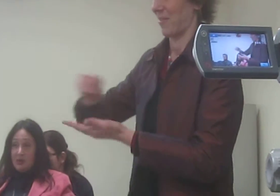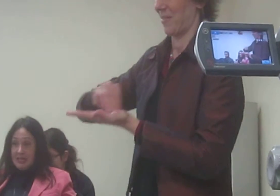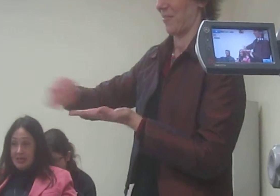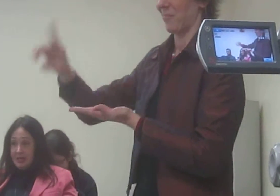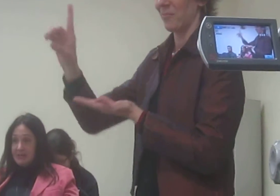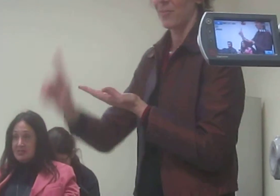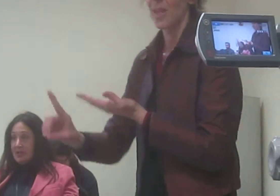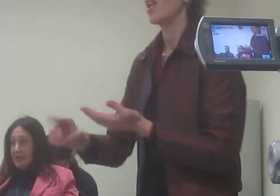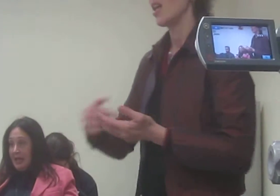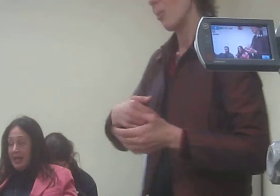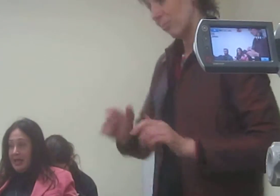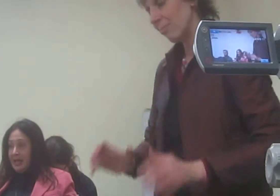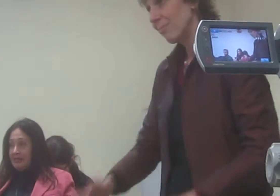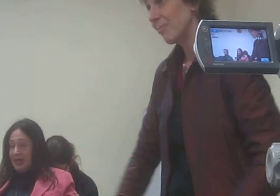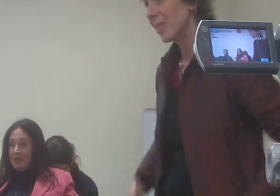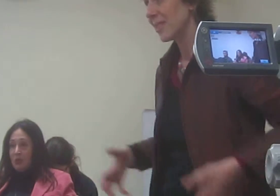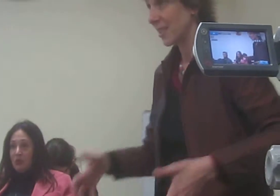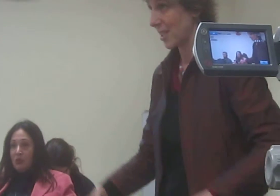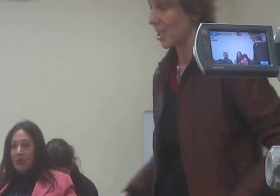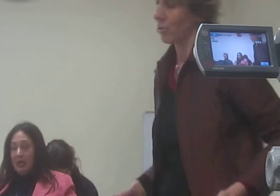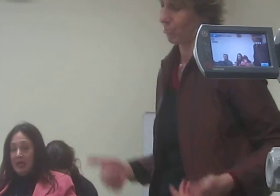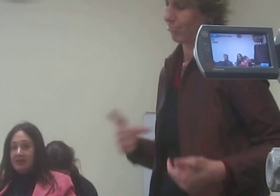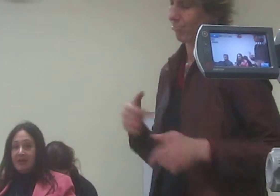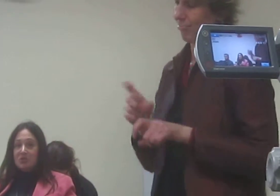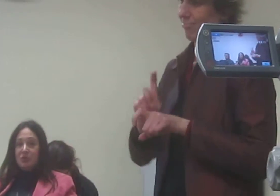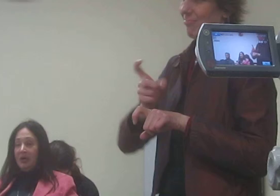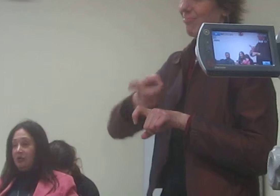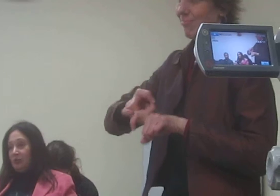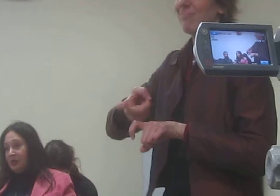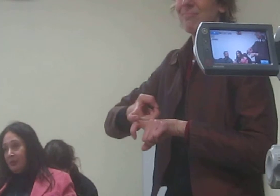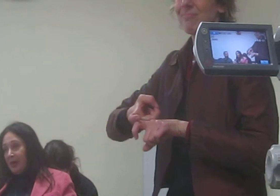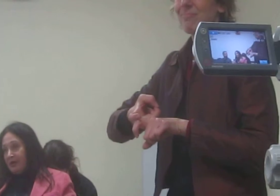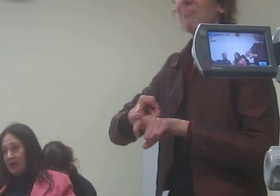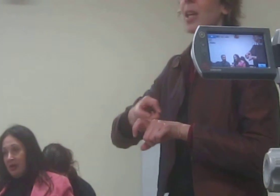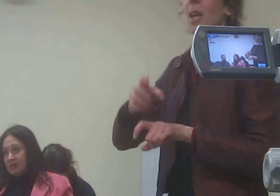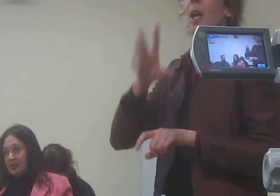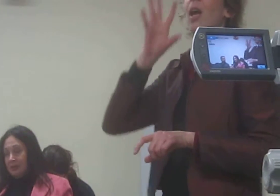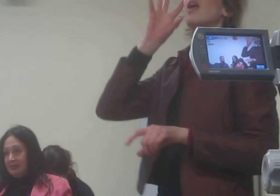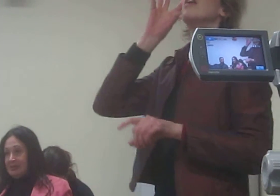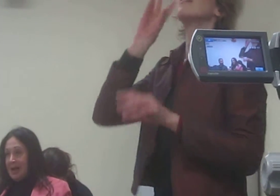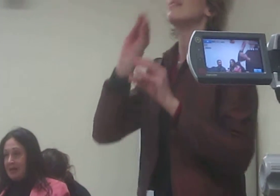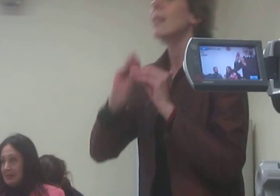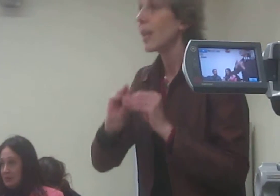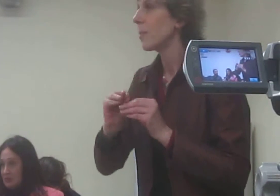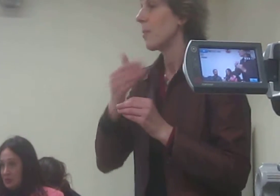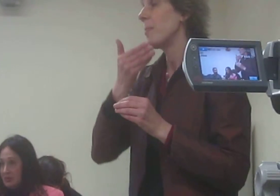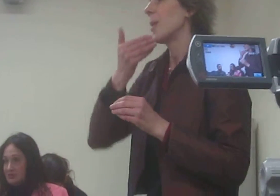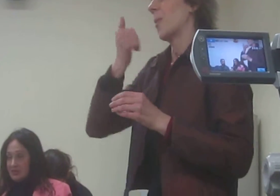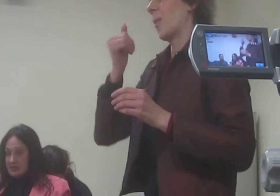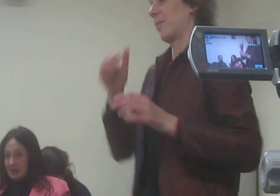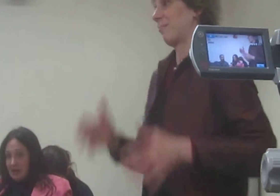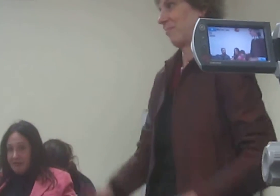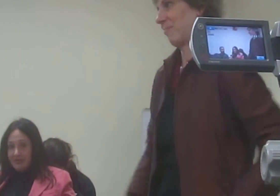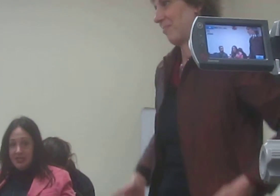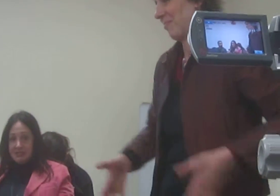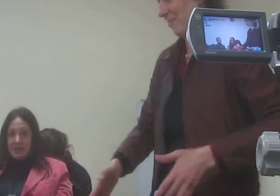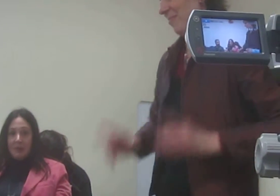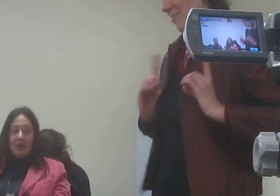cadeirante, tenho um entendimento muito maior, logicamente, da área da pessoa com deficiência física, pela